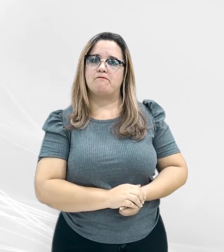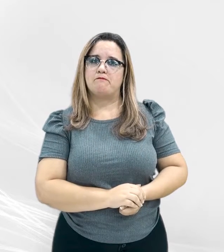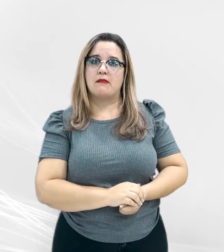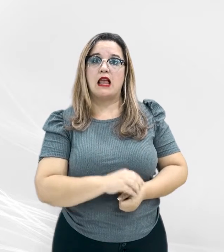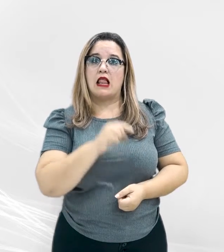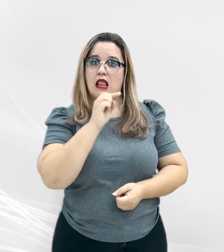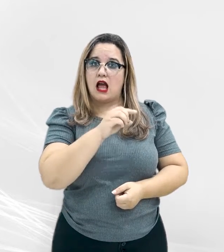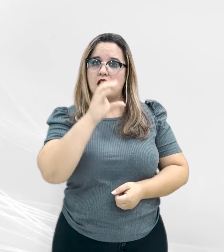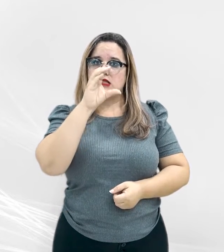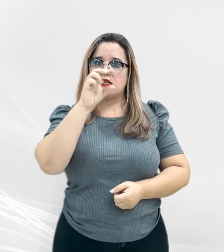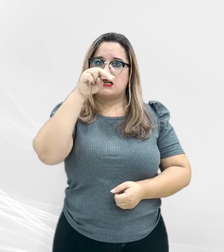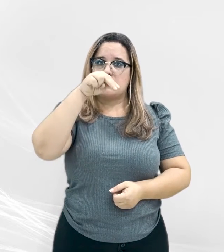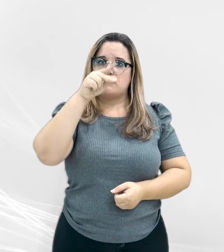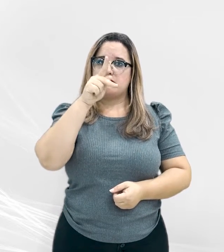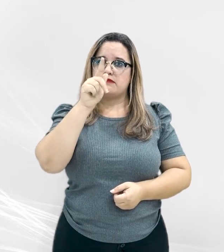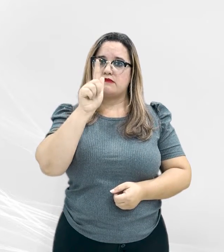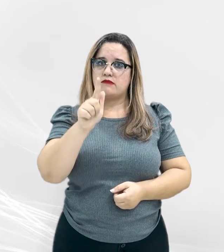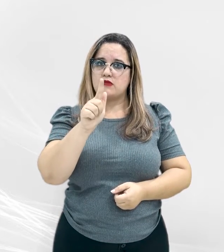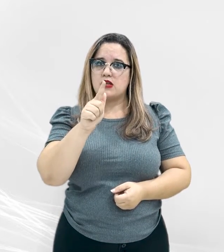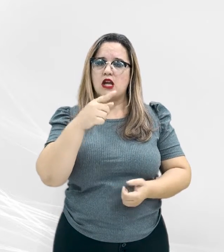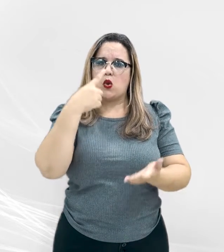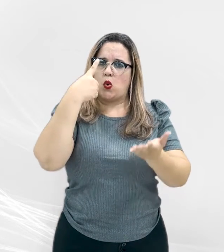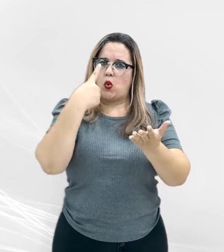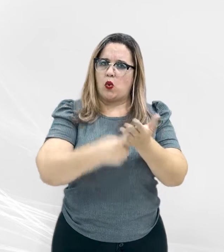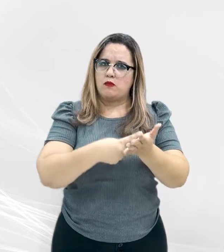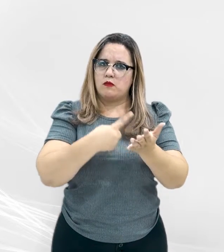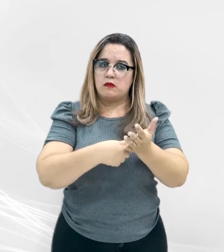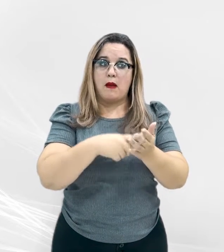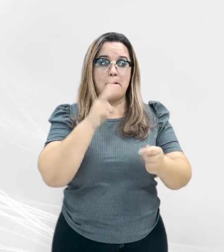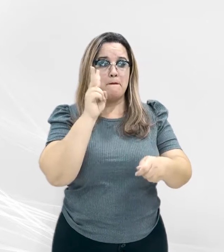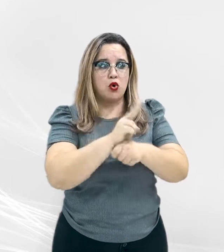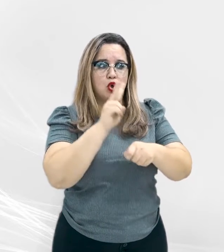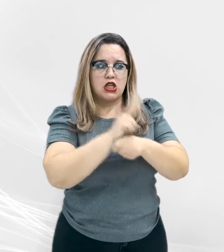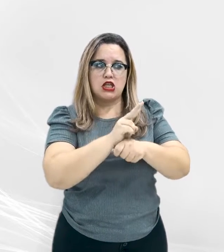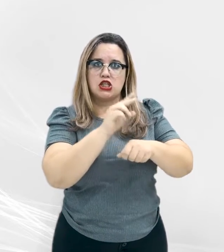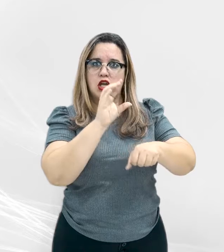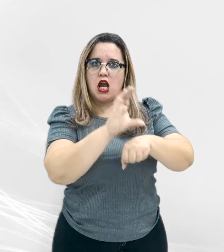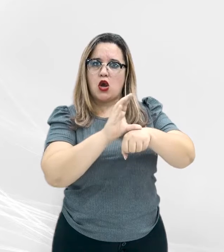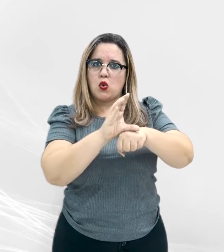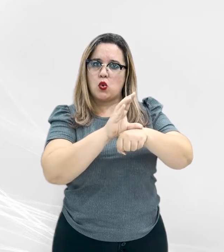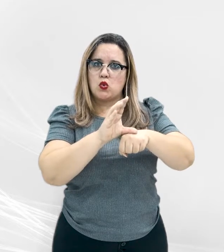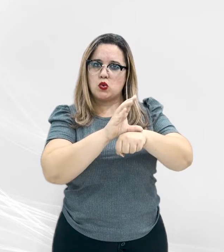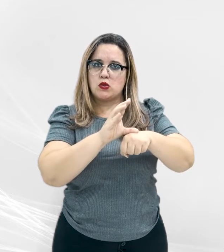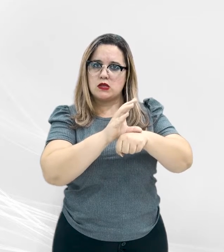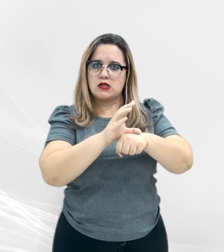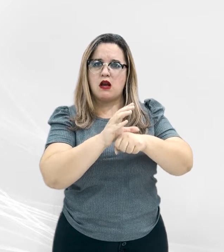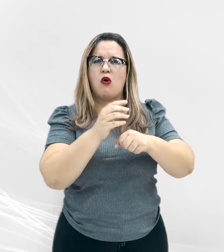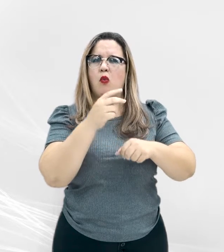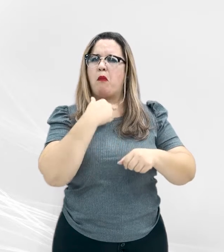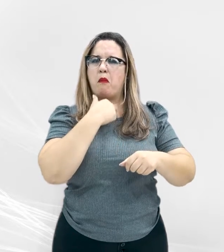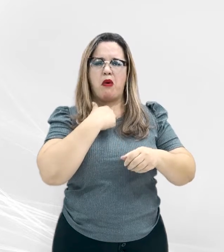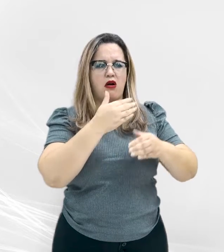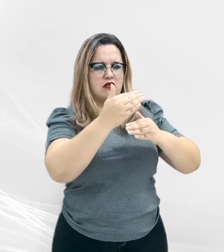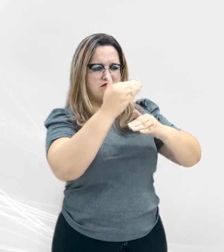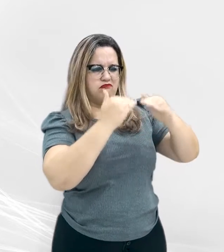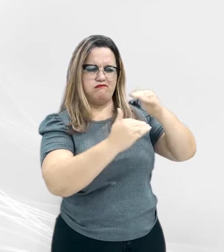CNPG deixa assentado o seu compromisso com a proteção da Constituição e a sua oposição a qualquer retrocesso no campo